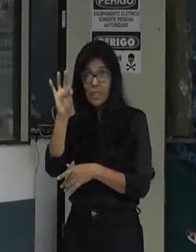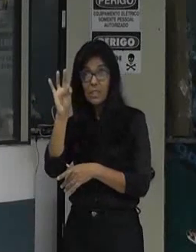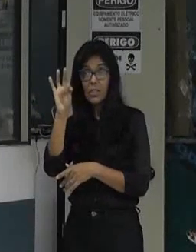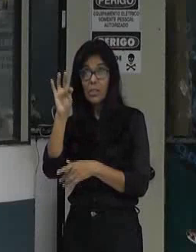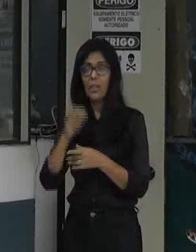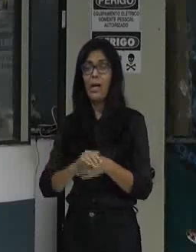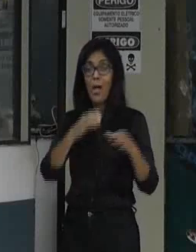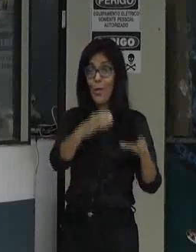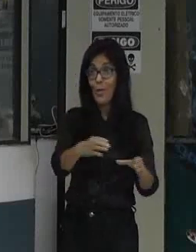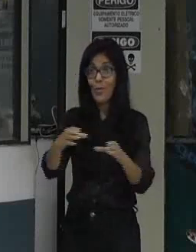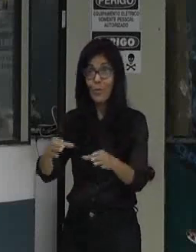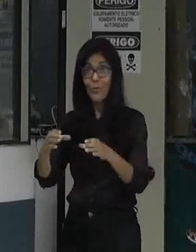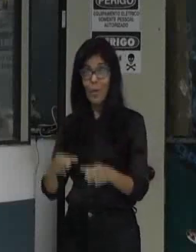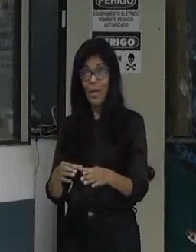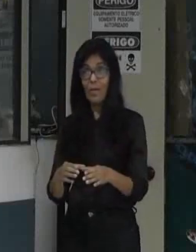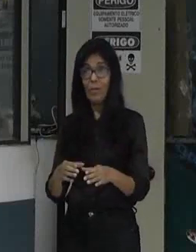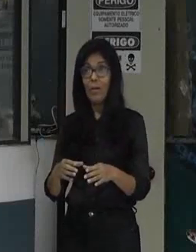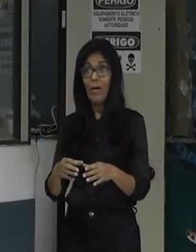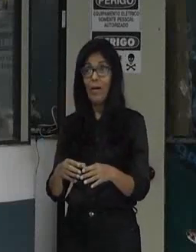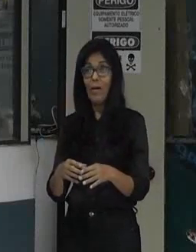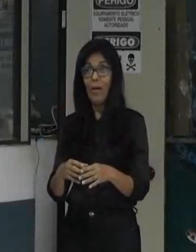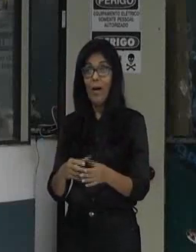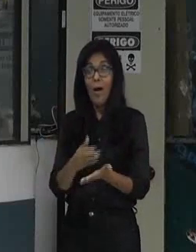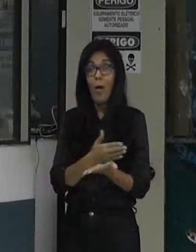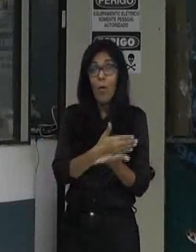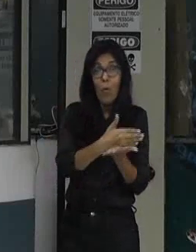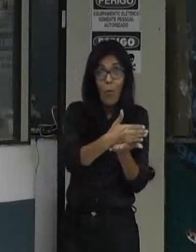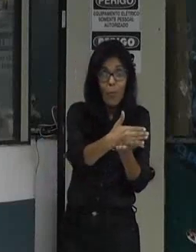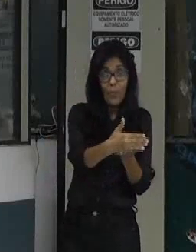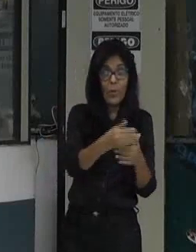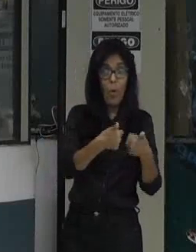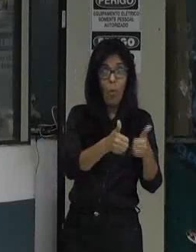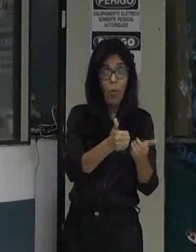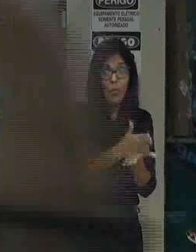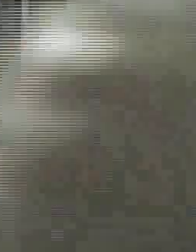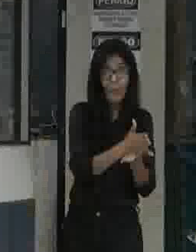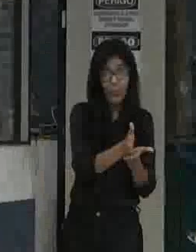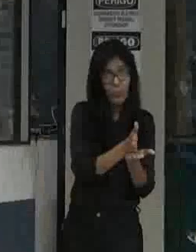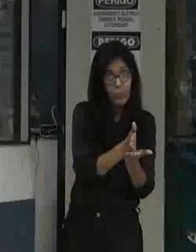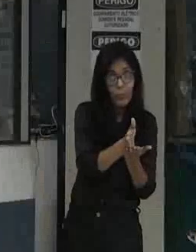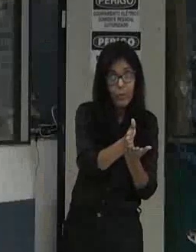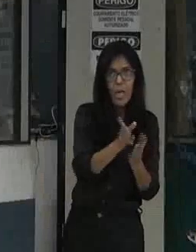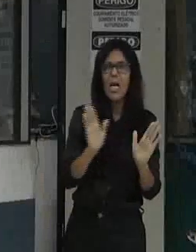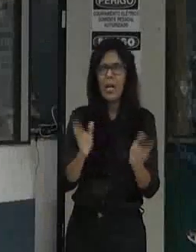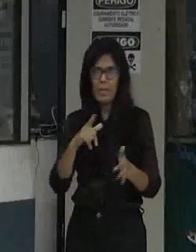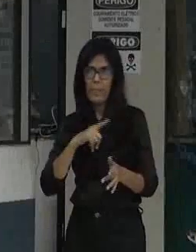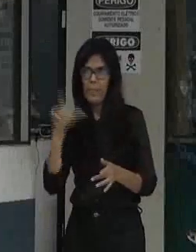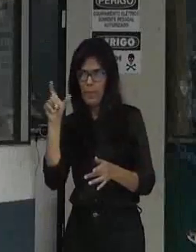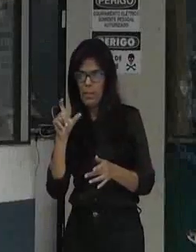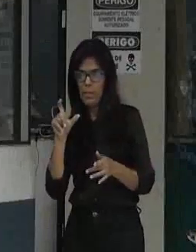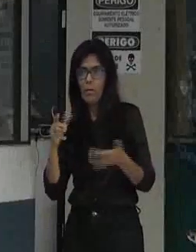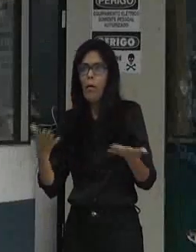dos testemunhos em princípio a ter essa resposta ou que o líder do governo traga pra gente